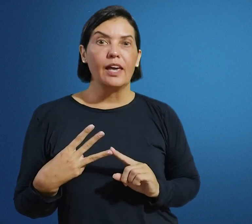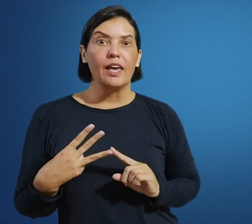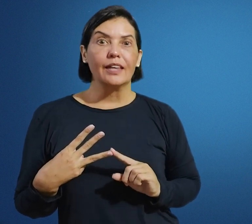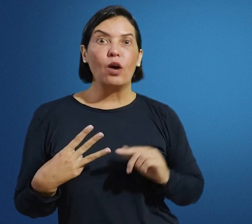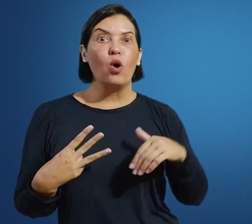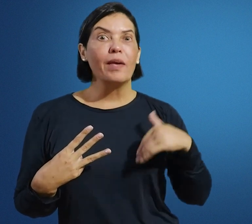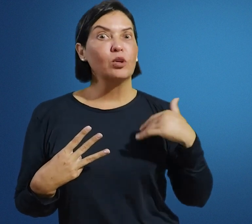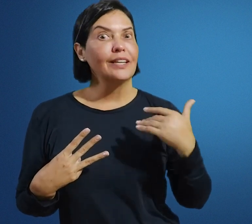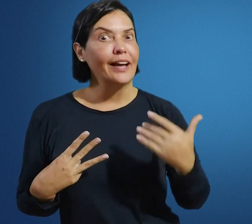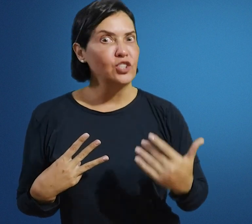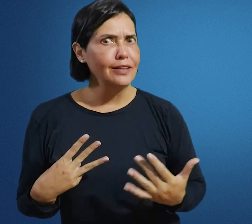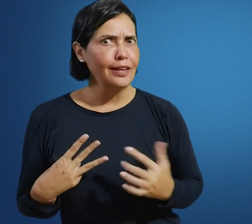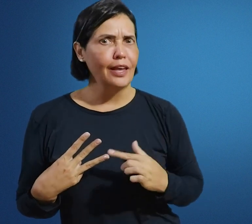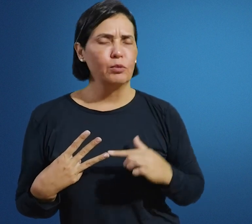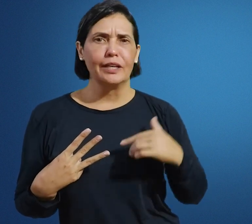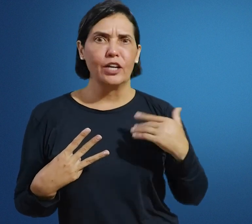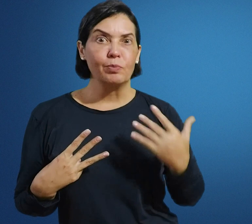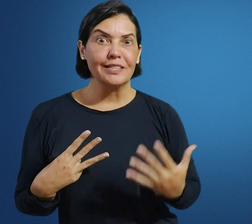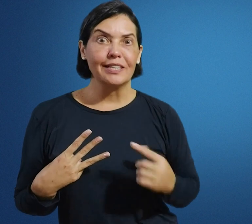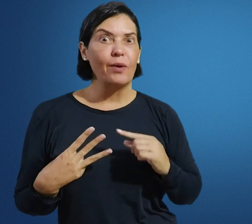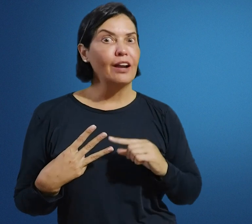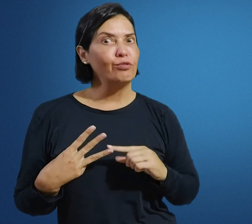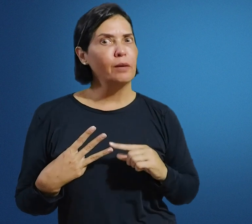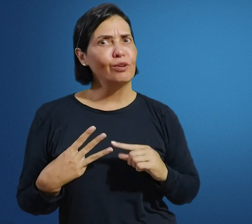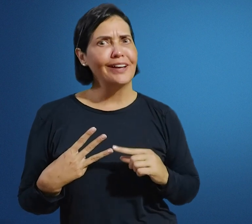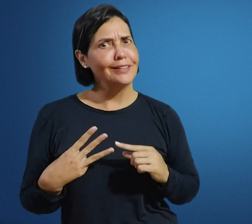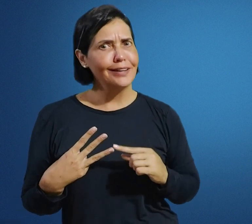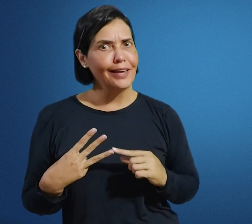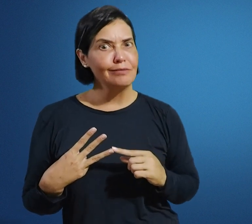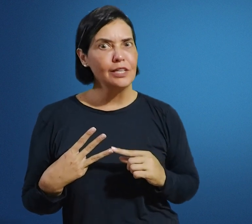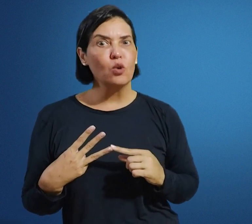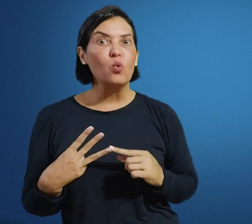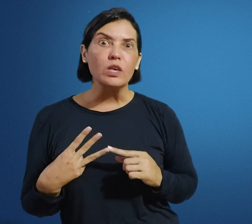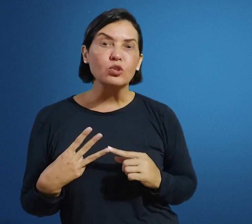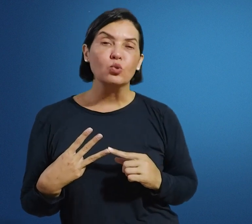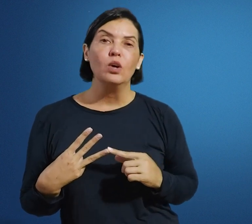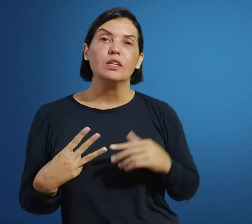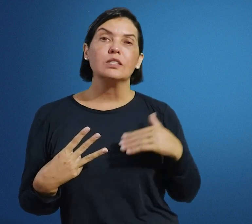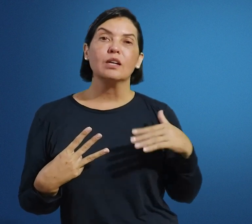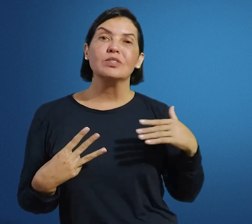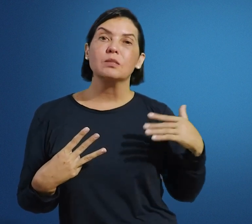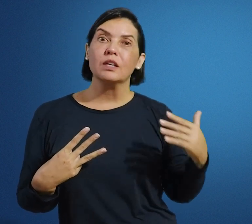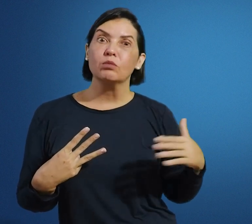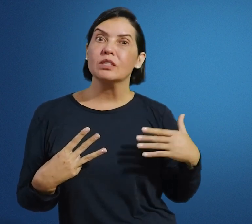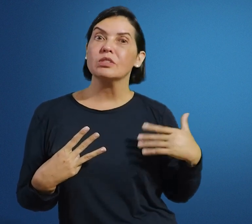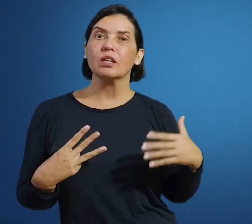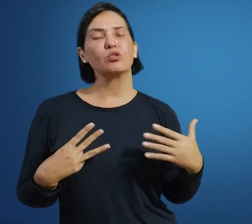tal como é a modalidade AD, a modalidade presencial, ela foi aprovada em lei. E com isso, estamos esperando, estão sendo